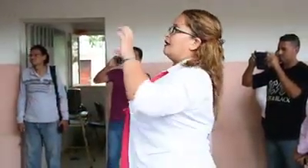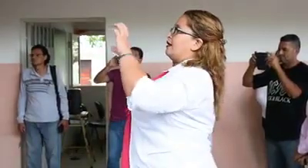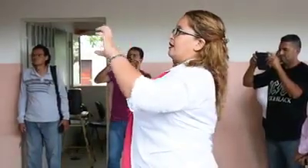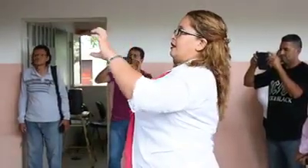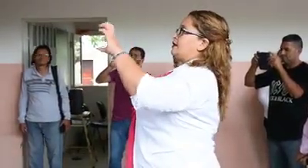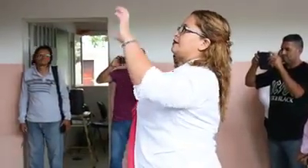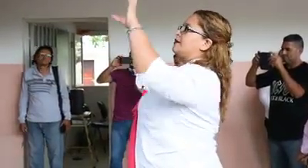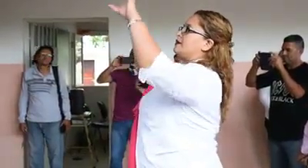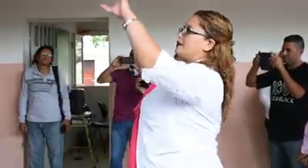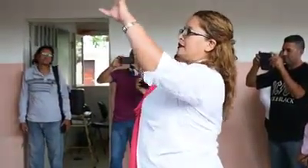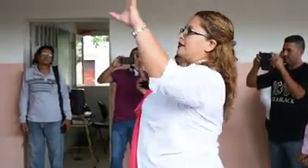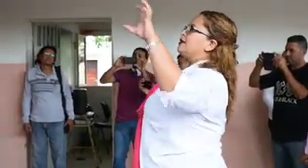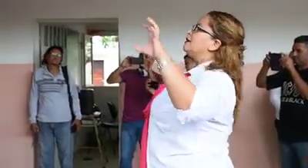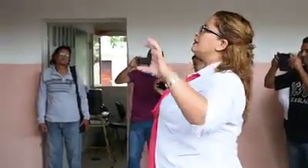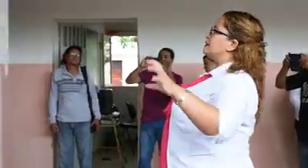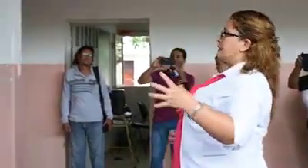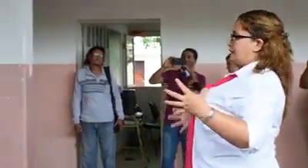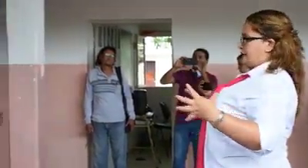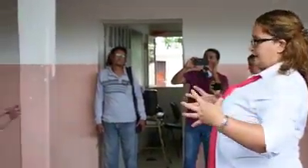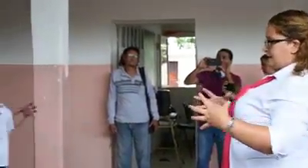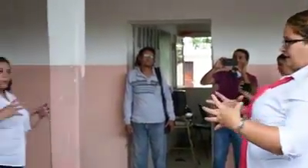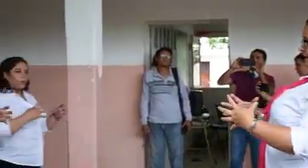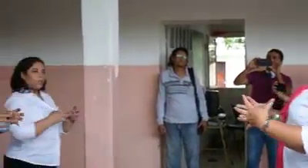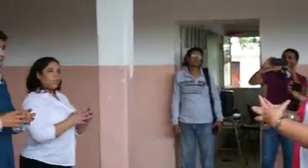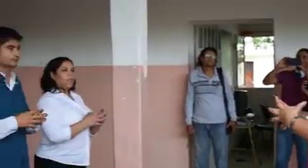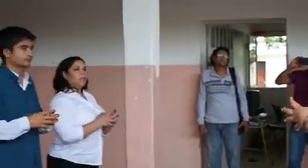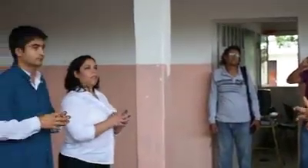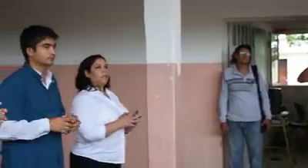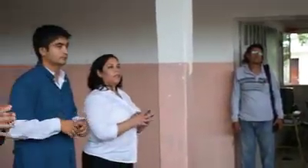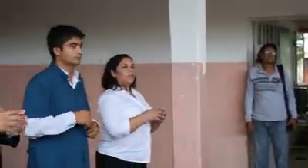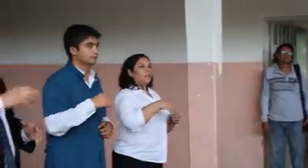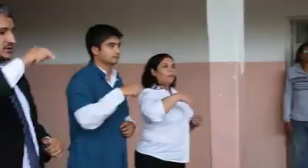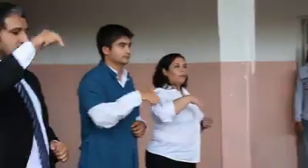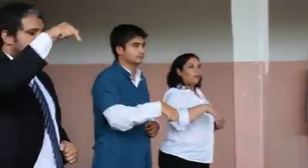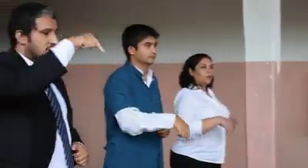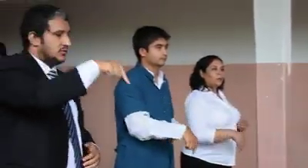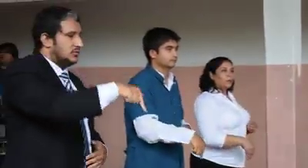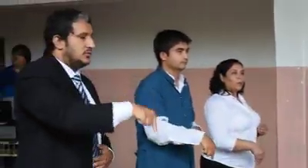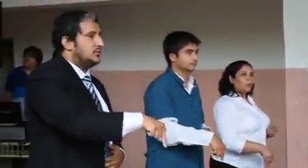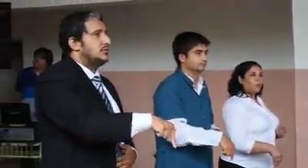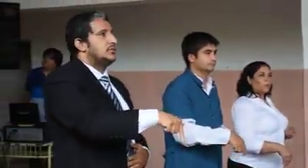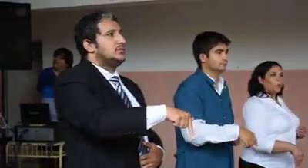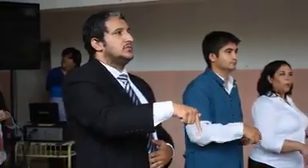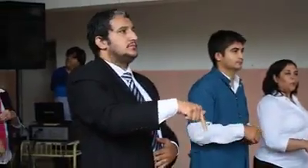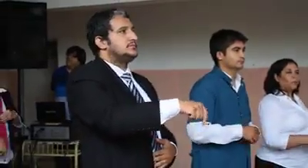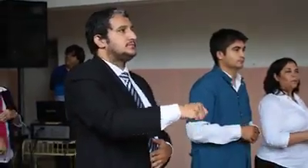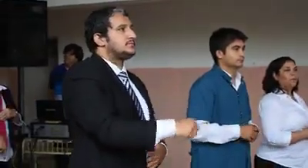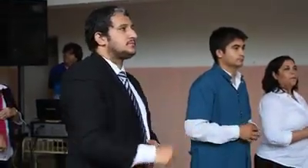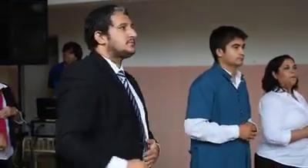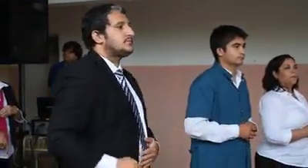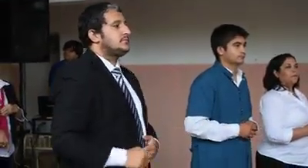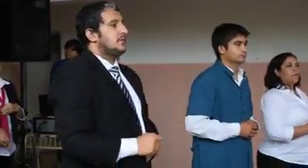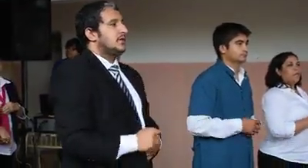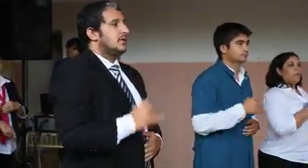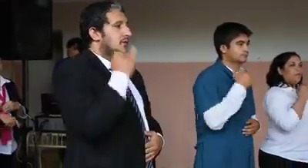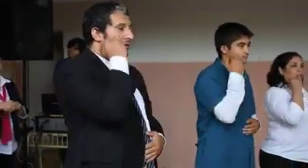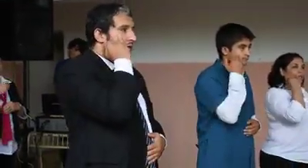las provincias sonidas del sur, y